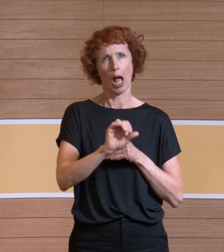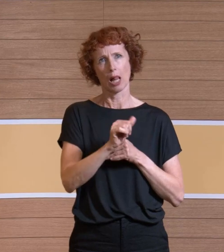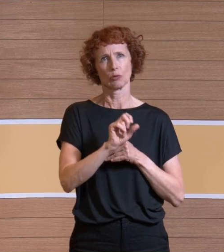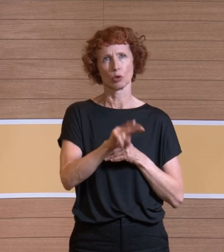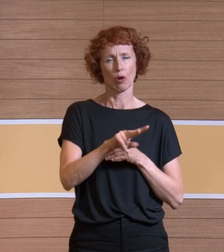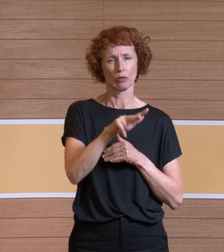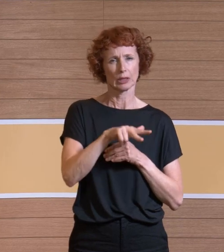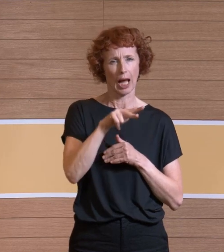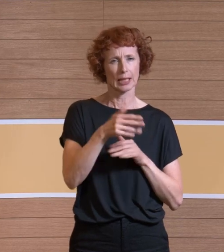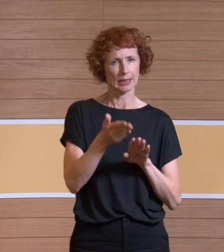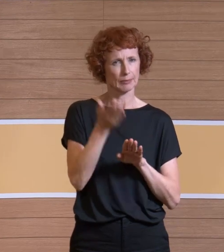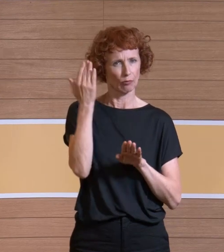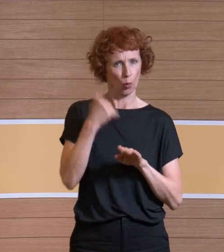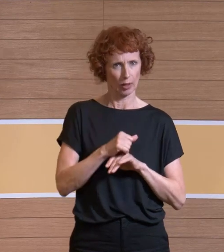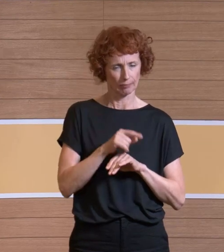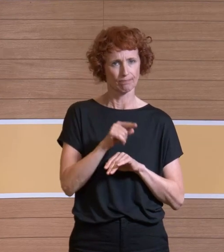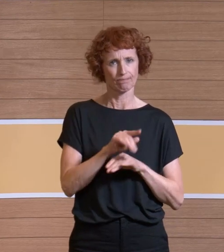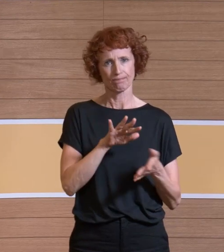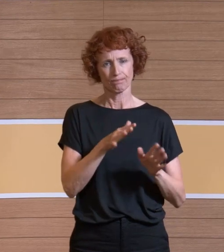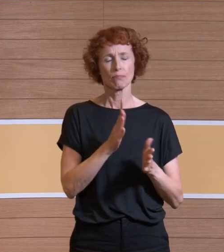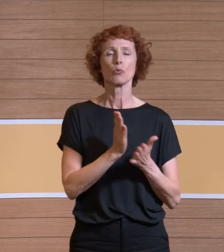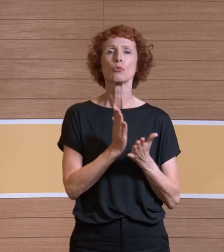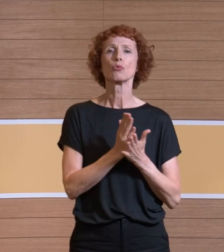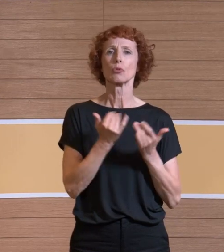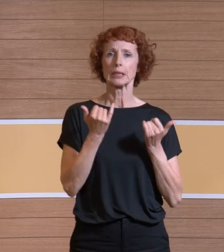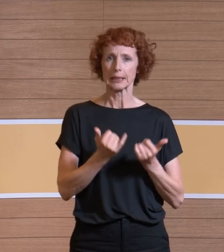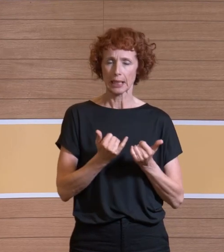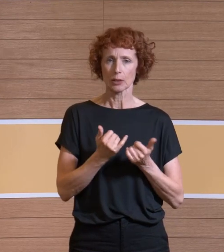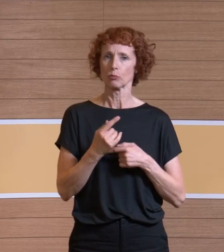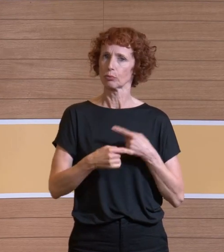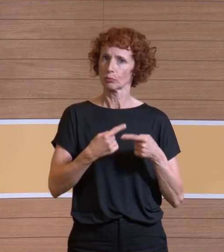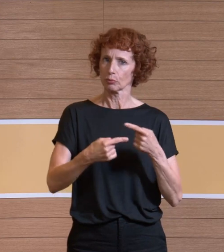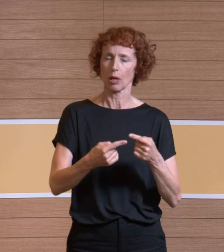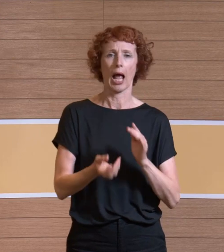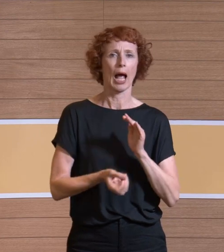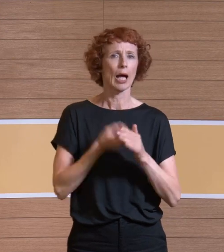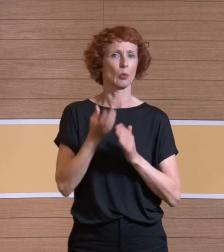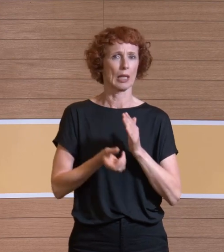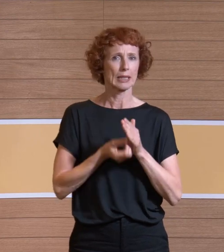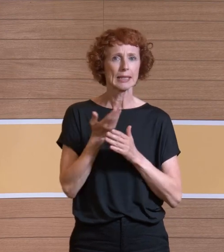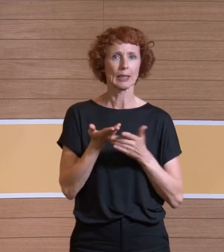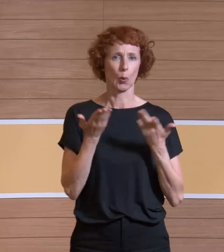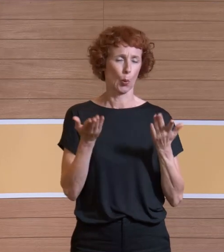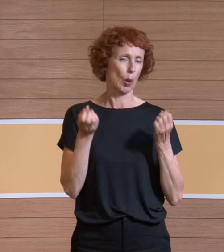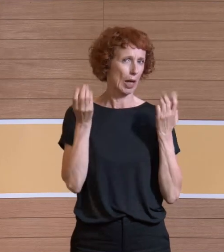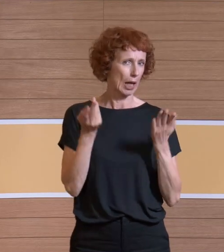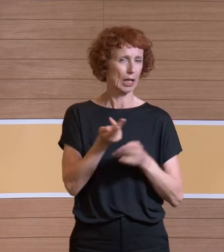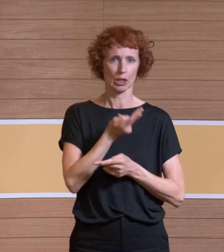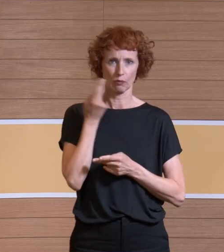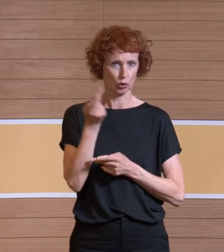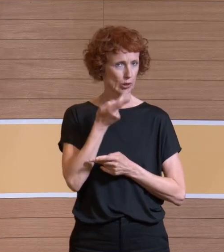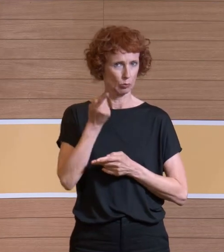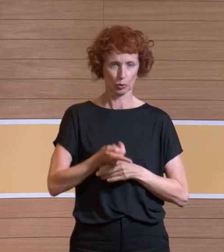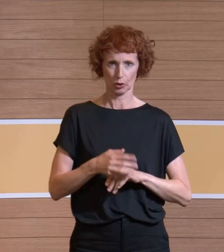12, 13. Und da sind wir natürlich mittlerweile in einem Bereich, wo eine Aktualisierung sich nicht nur an dieser Stelle durchaus anbieten würde,